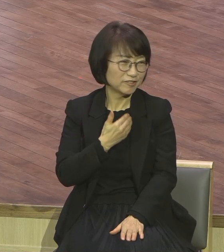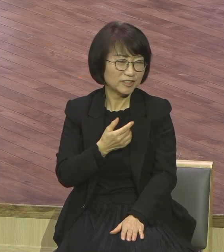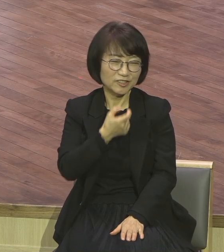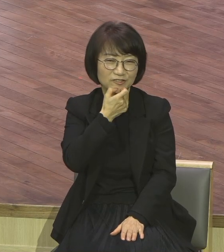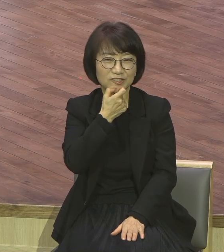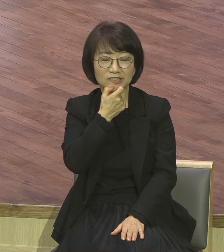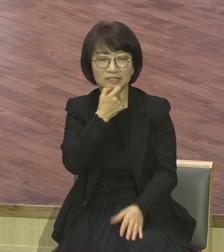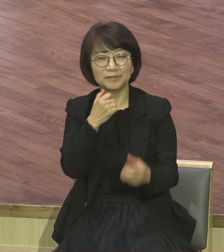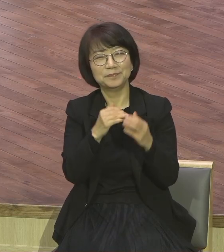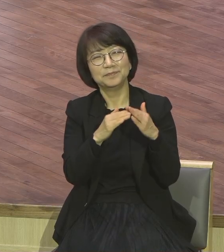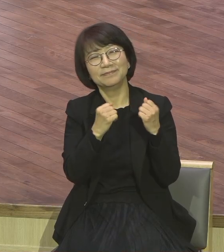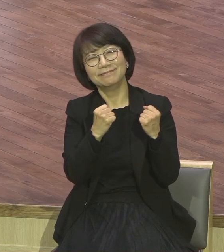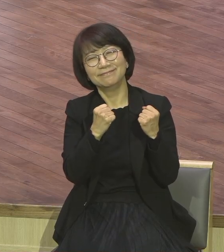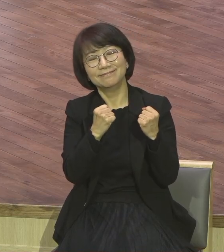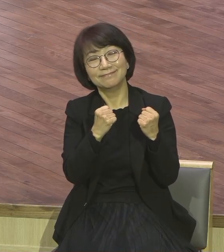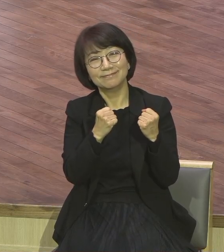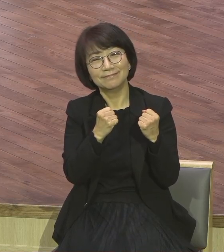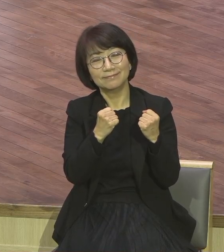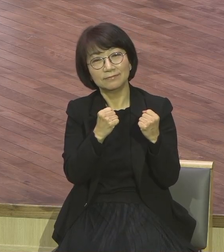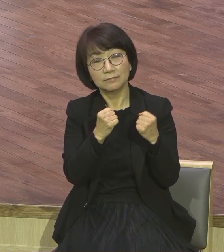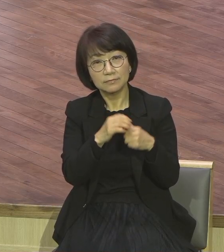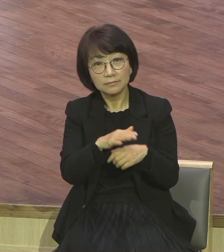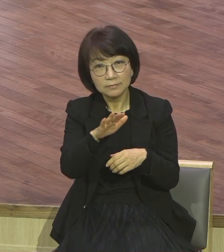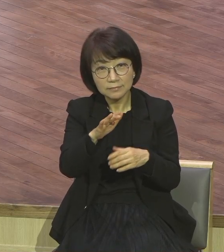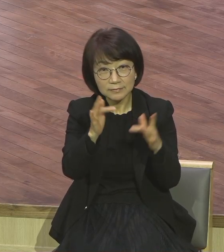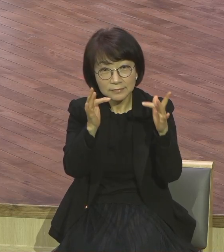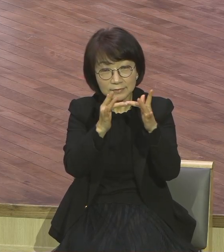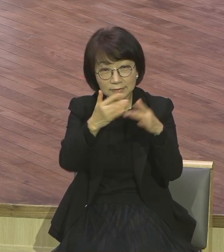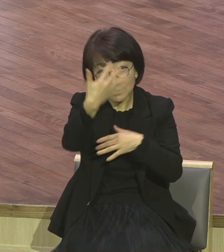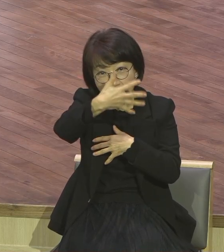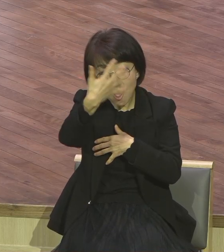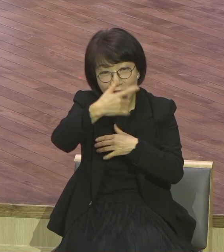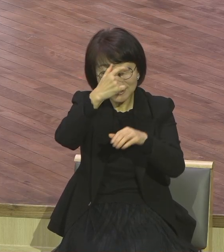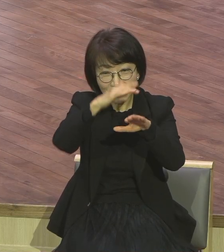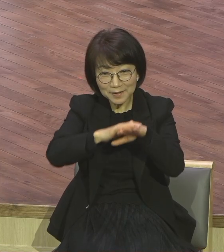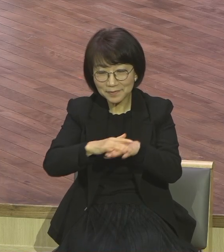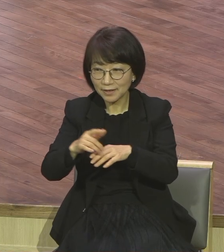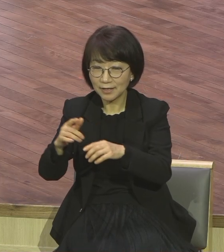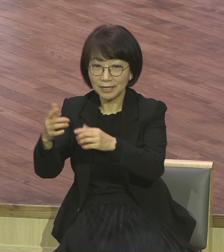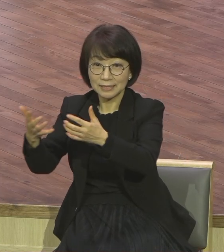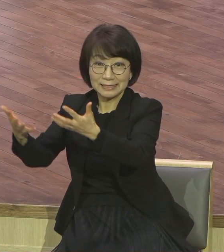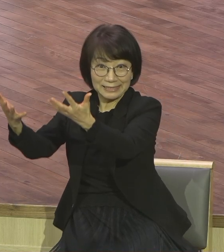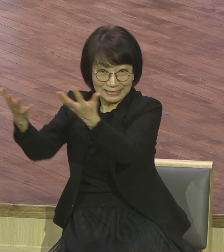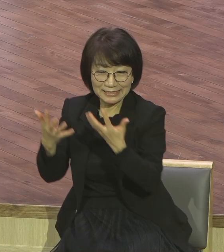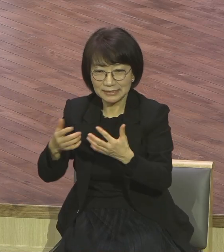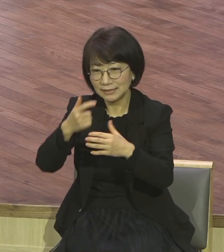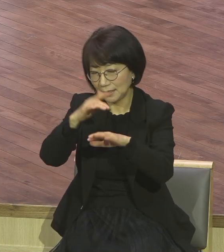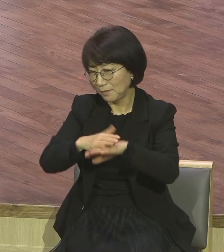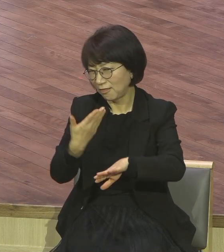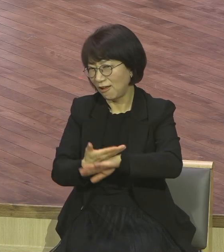나와서 현장 예배 드리는 것 온라인 예배 완전 다릅니다. 한번 나와 보시라니까요.